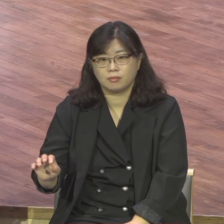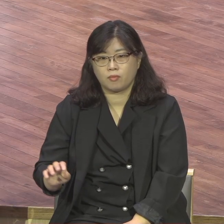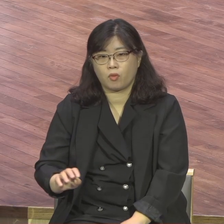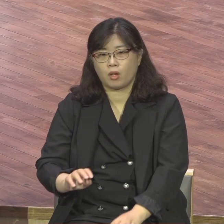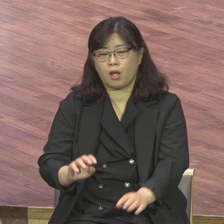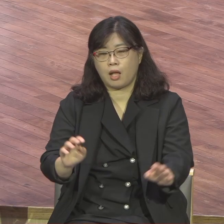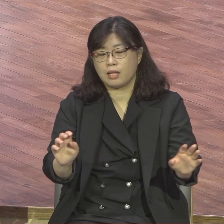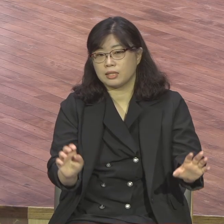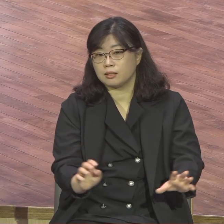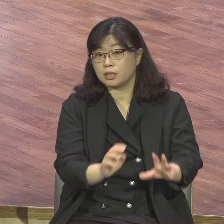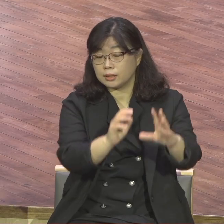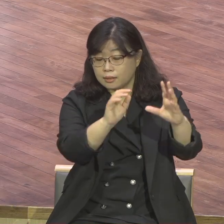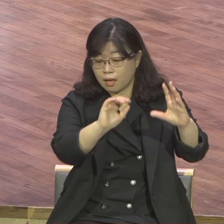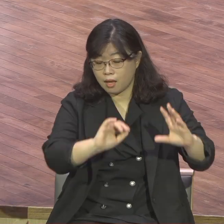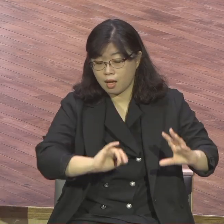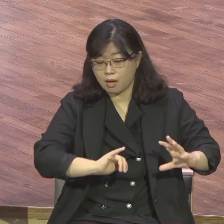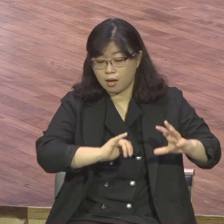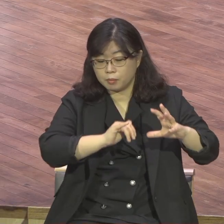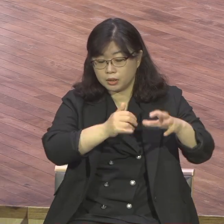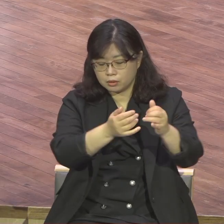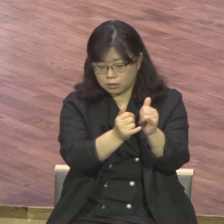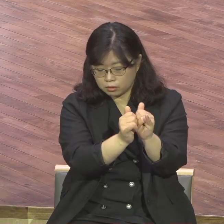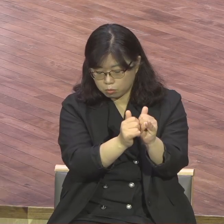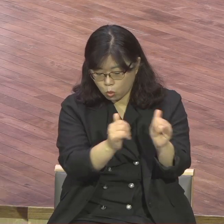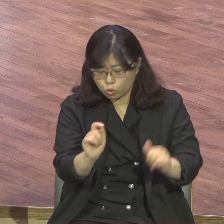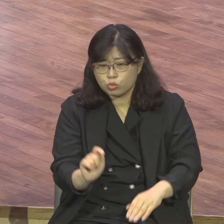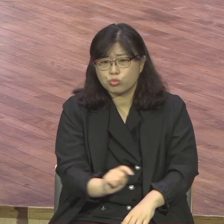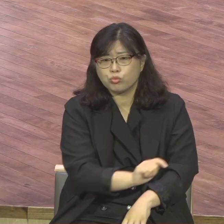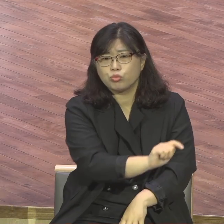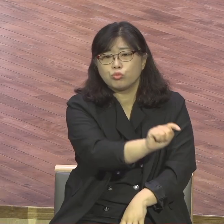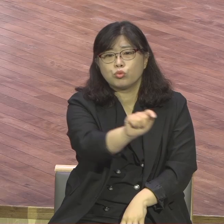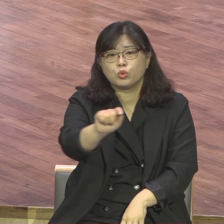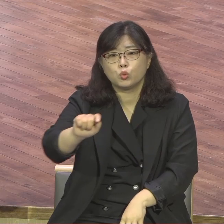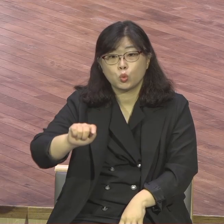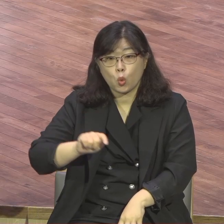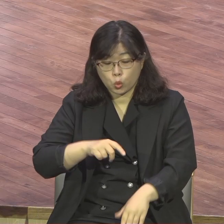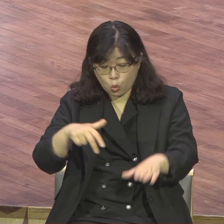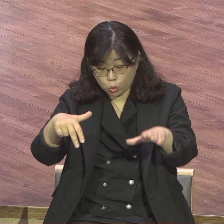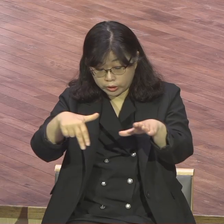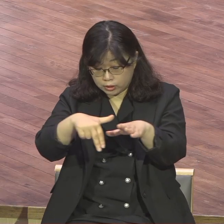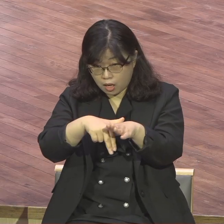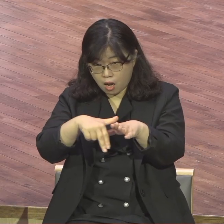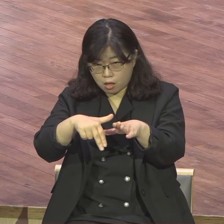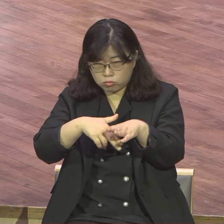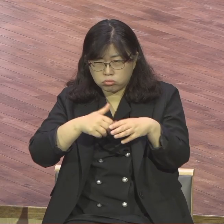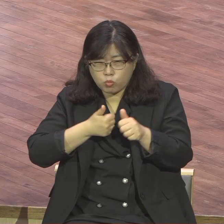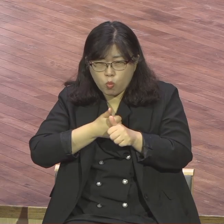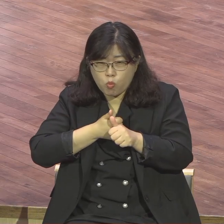세상 사람들 모두 존경을 따르고